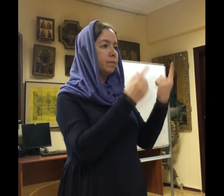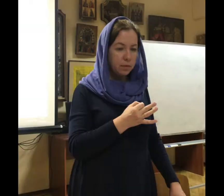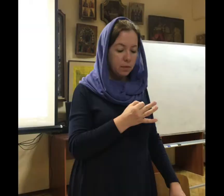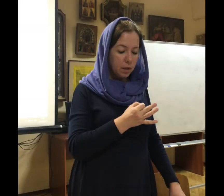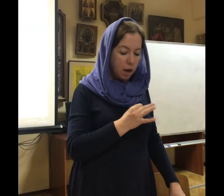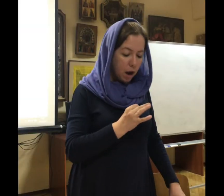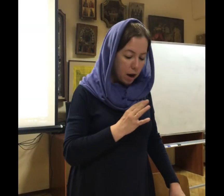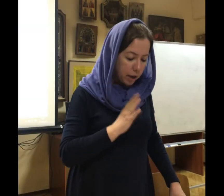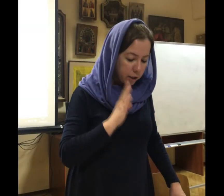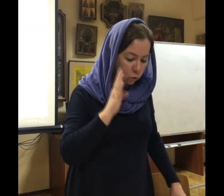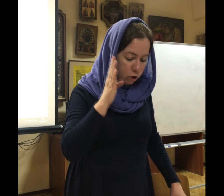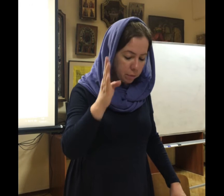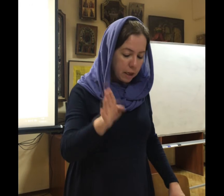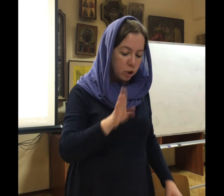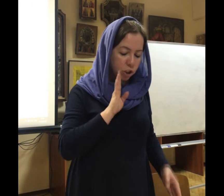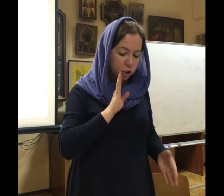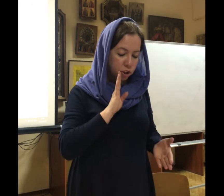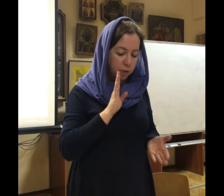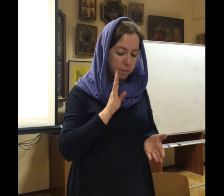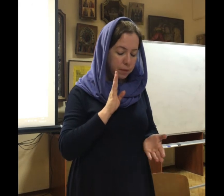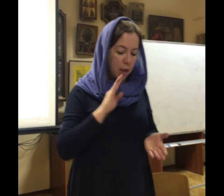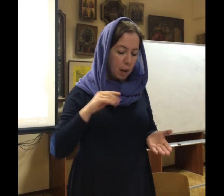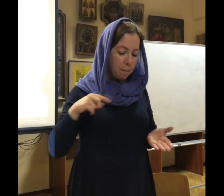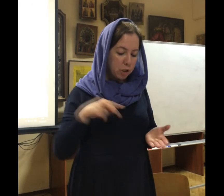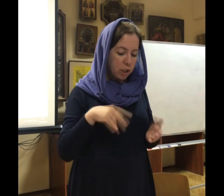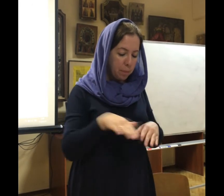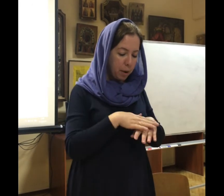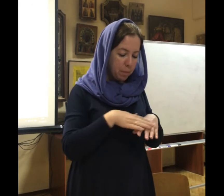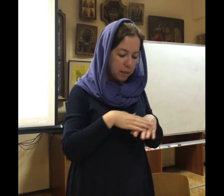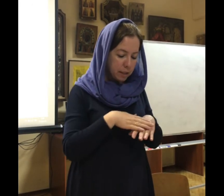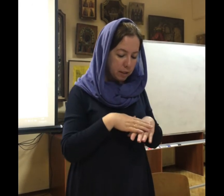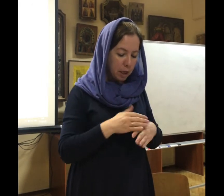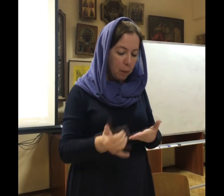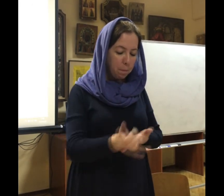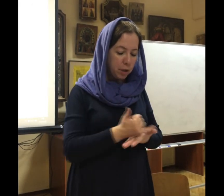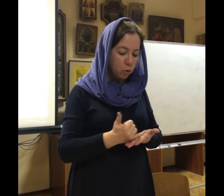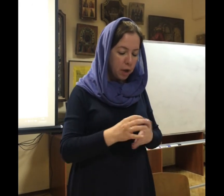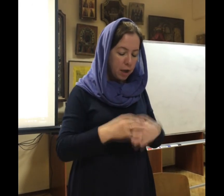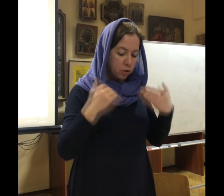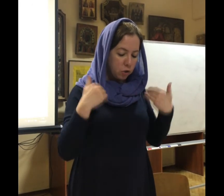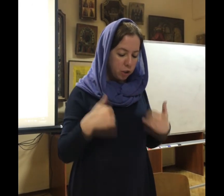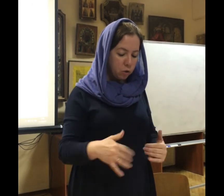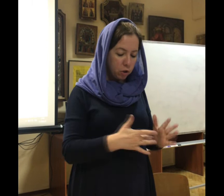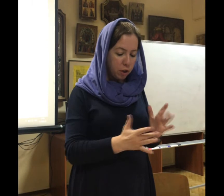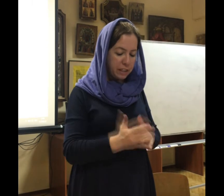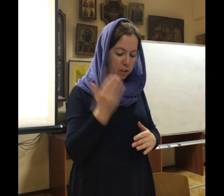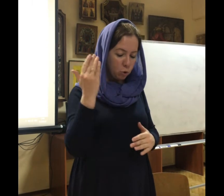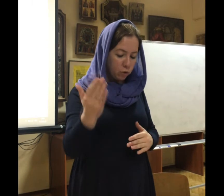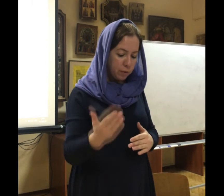Рано утром женщины пошли помазать миру тело Христова,